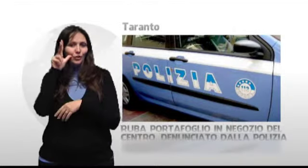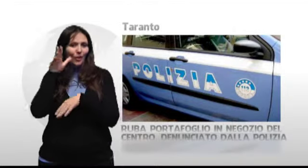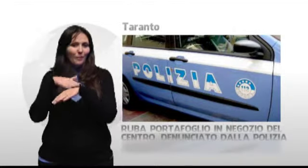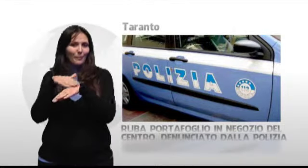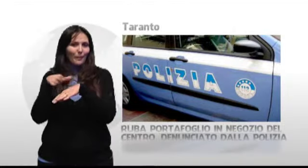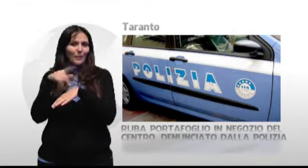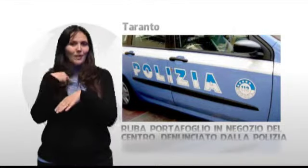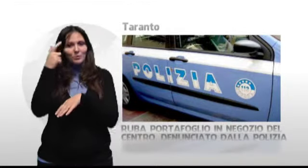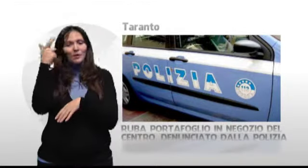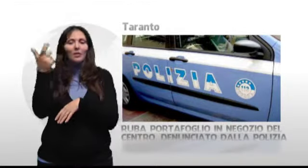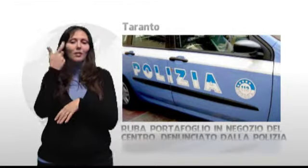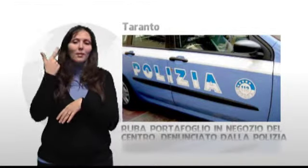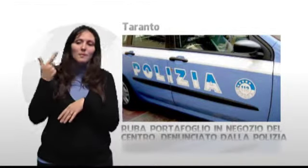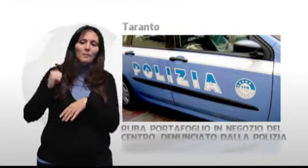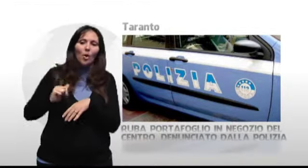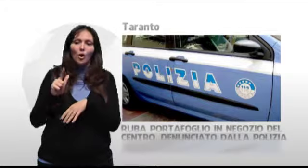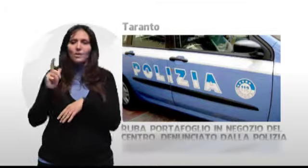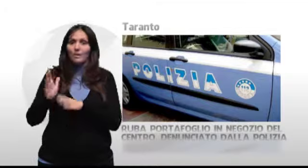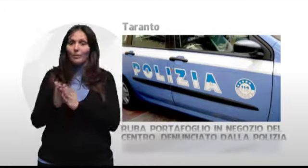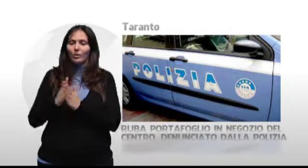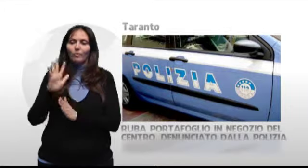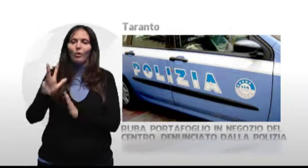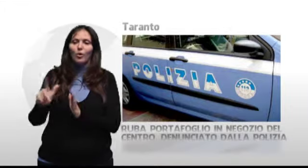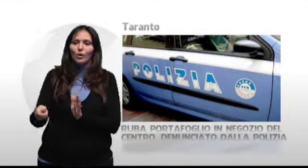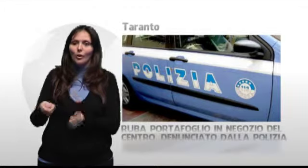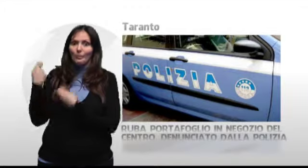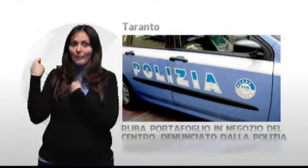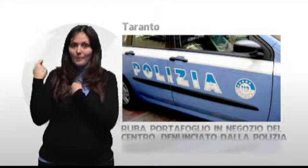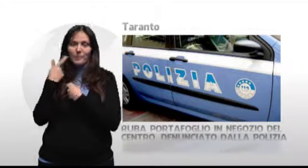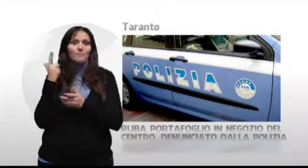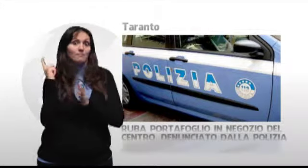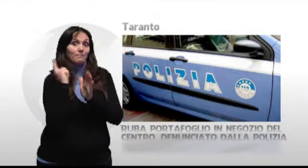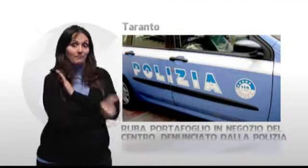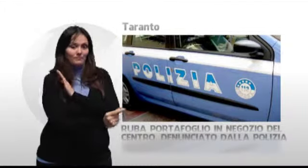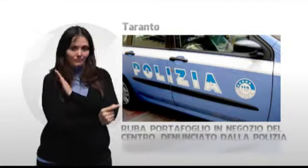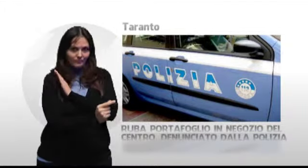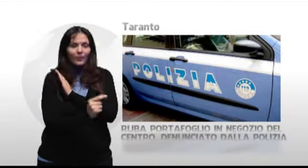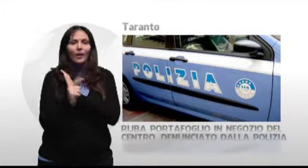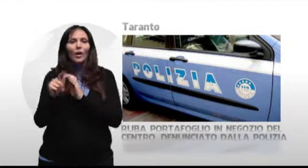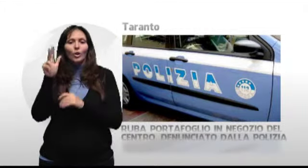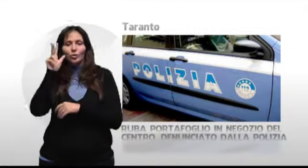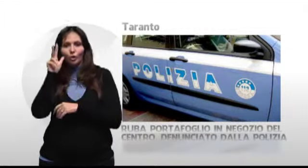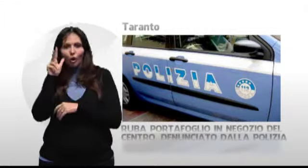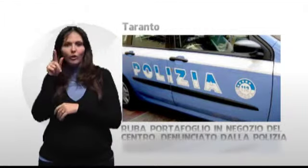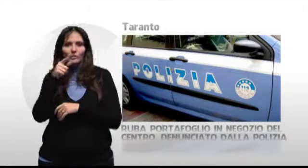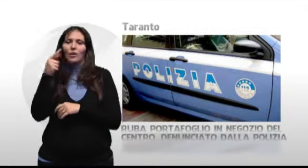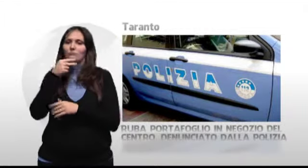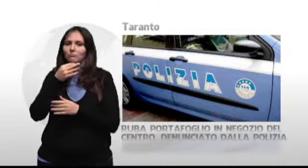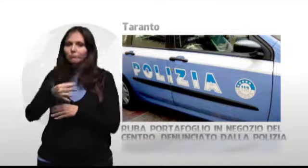portafoglio dalla borsa, dandosi poi a precipitosa fuga. La puntuale descrizione dei suoi tratti isomatici, l'abbigliamento ed altri utili